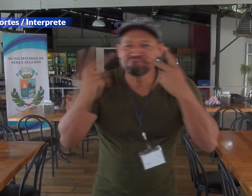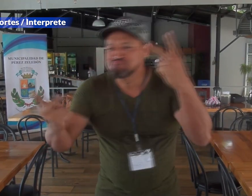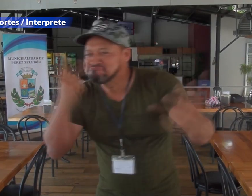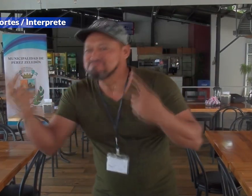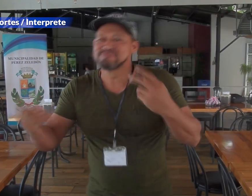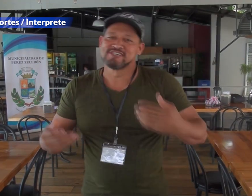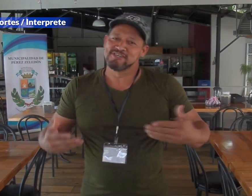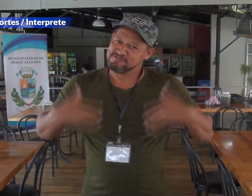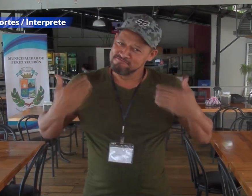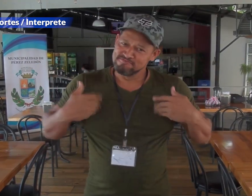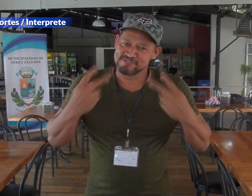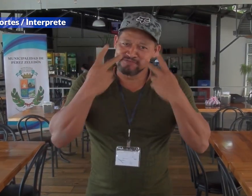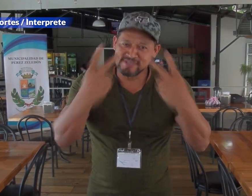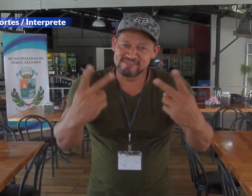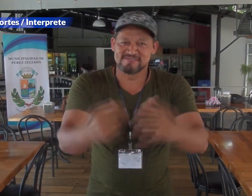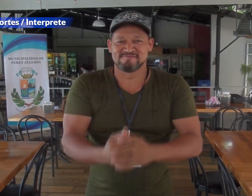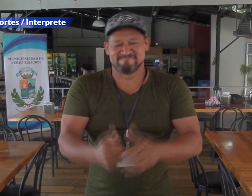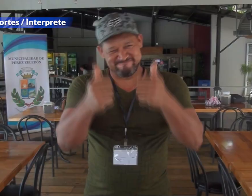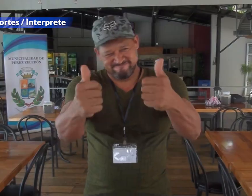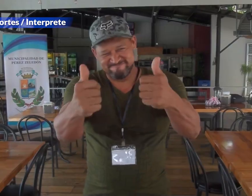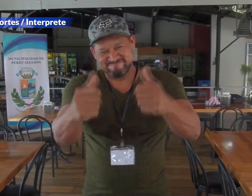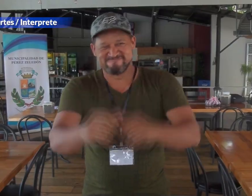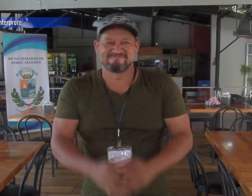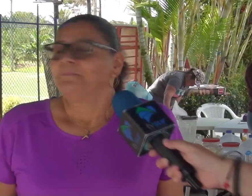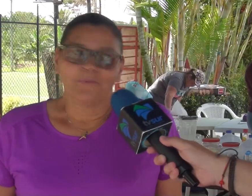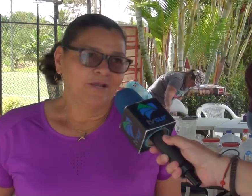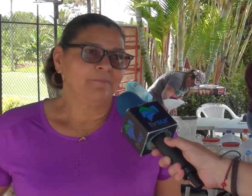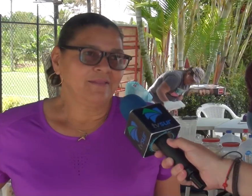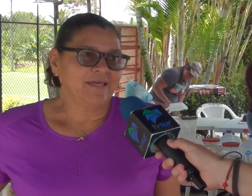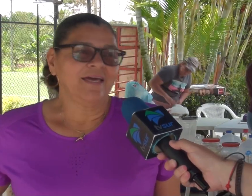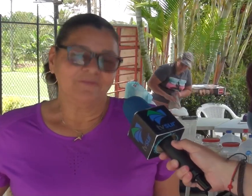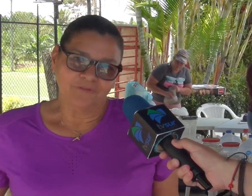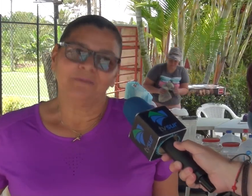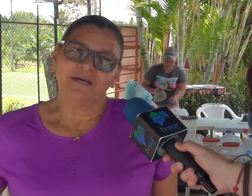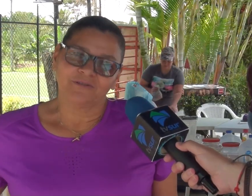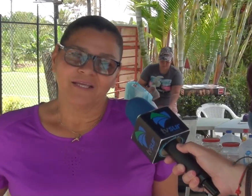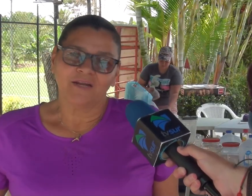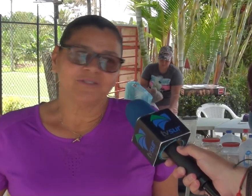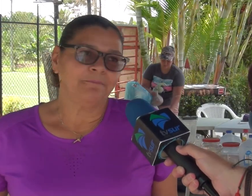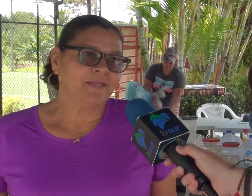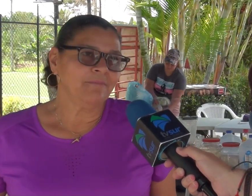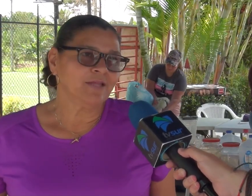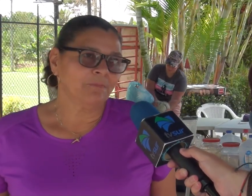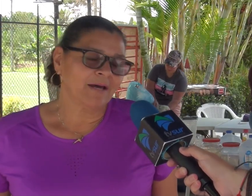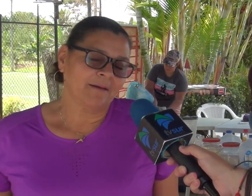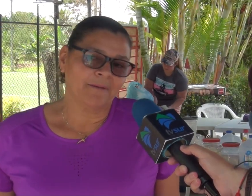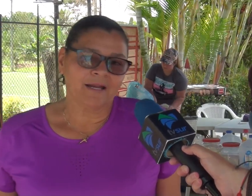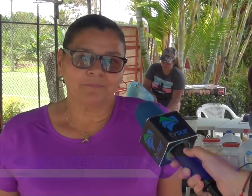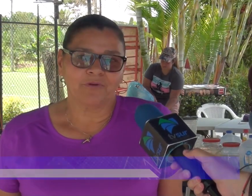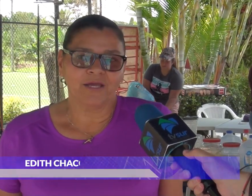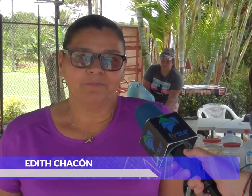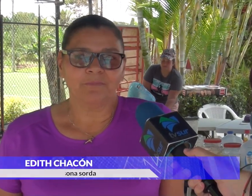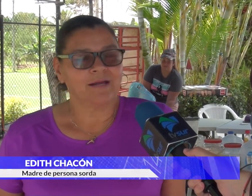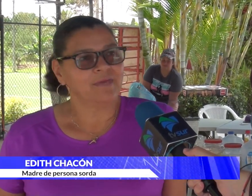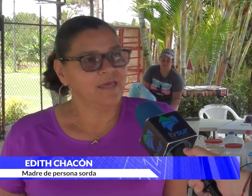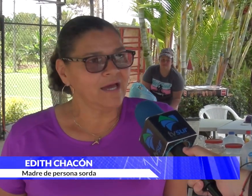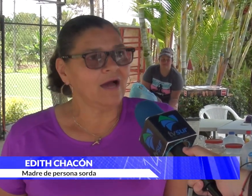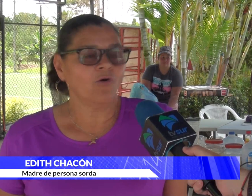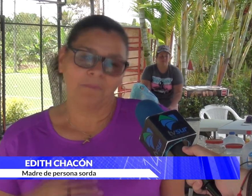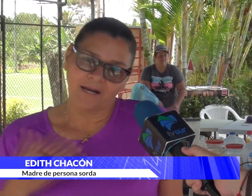comida, batidos, helados diferentes. Puramente es un tema de sordera. No es impedimento para, por ejemplo, para mi hija o para